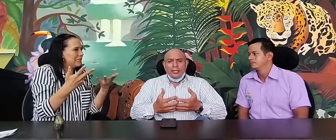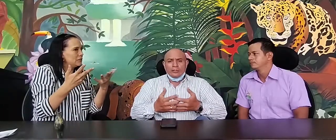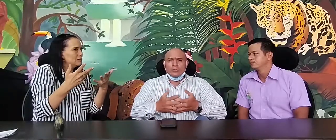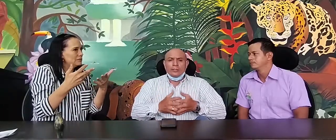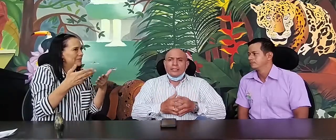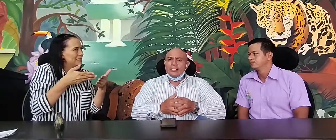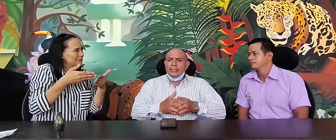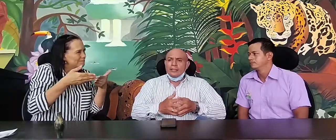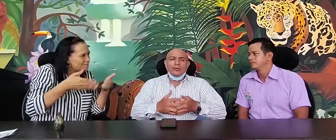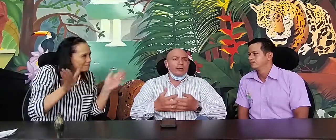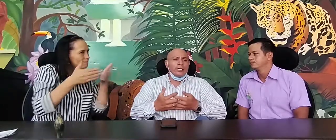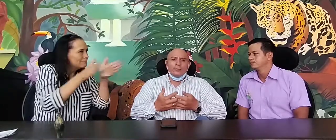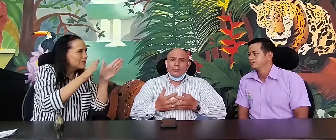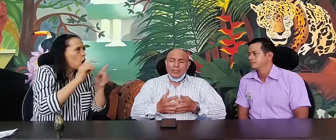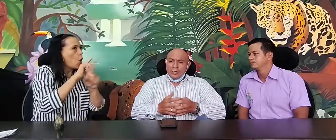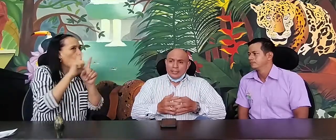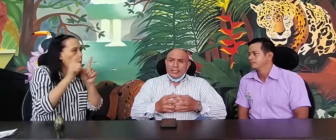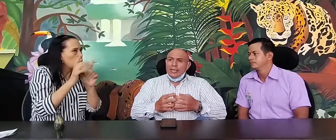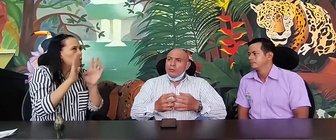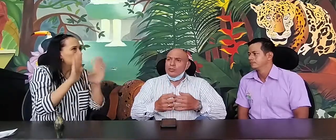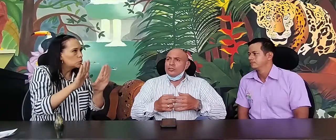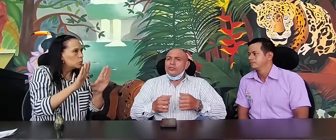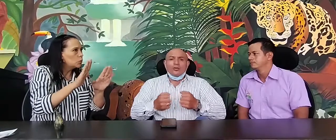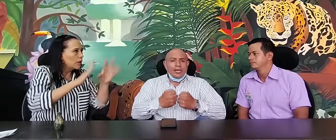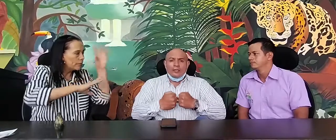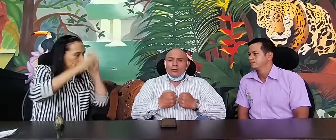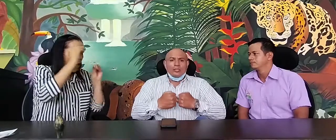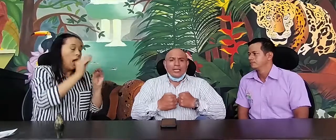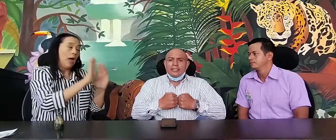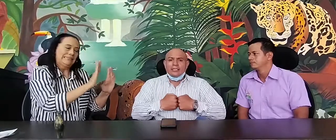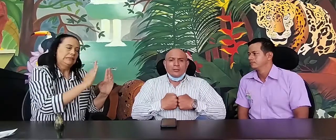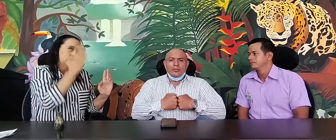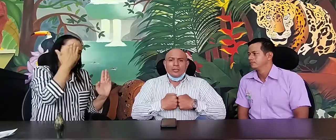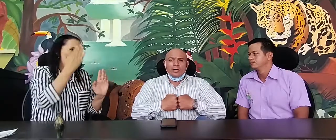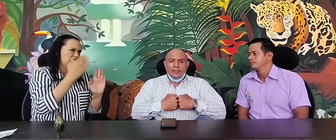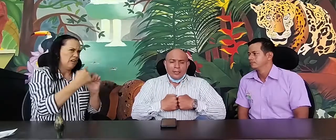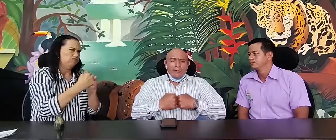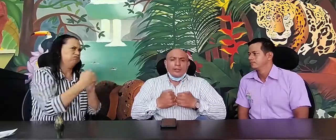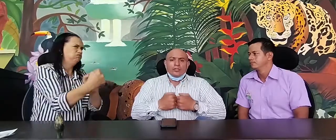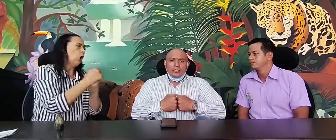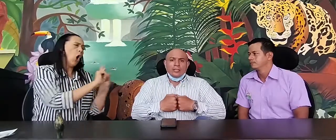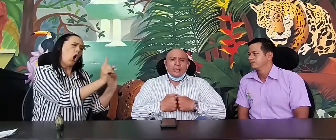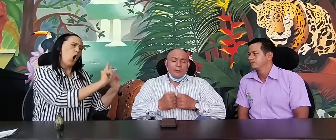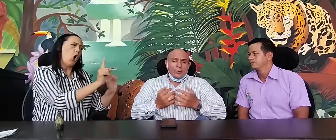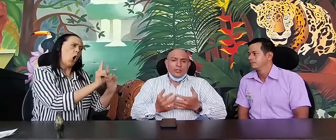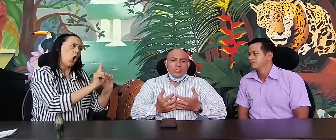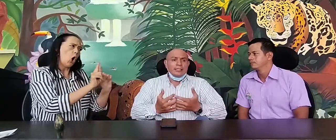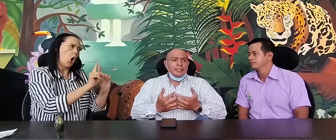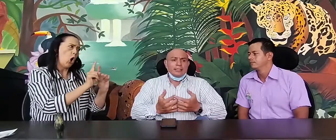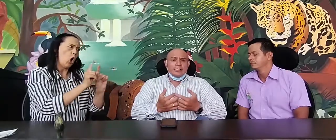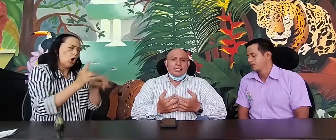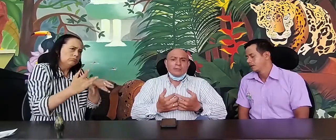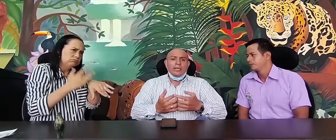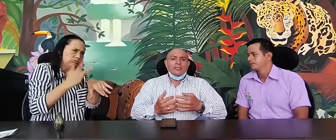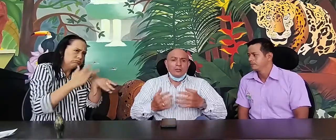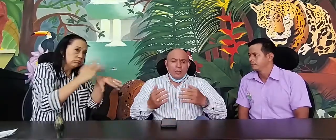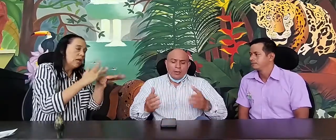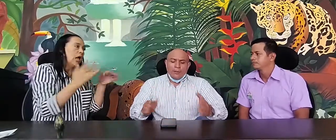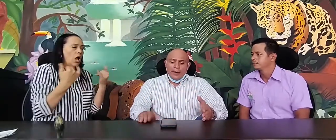suficiente, no queremos, digamos, chocar con otras instituciones, pero sí aprovecho este espacio para